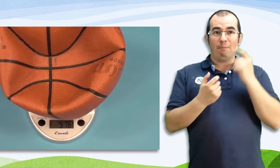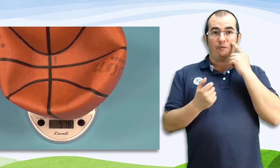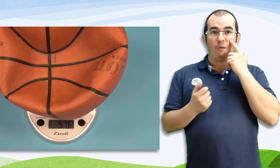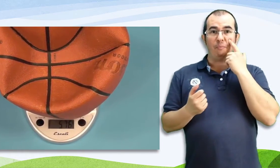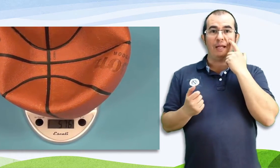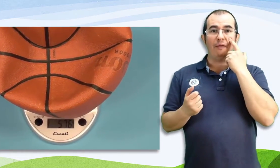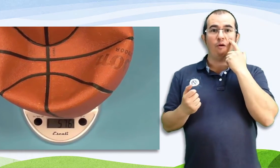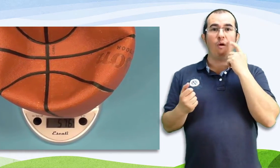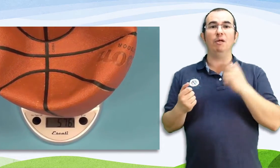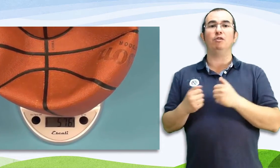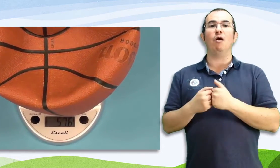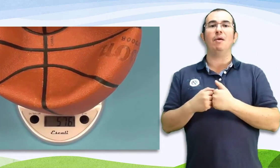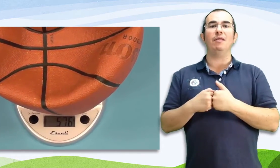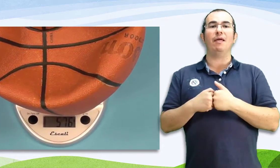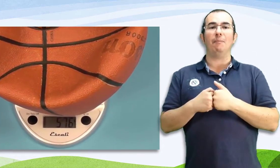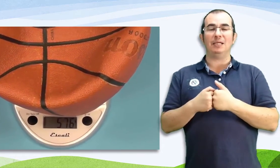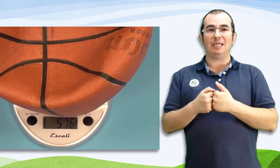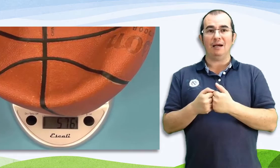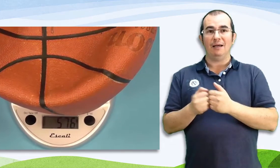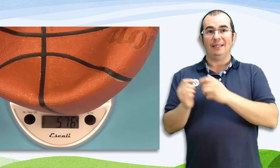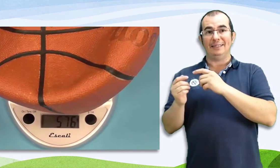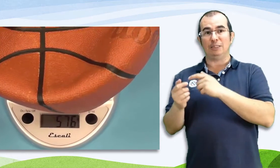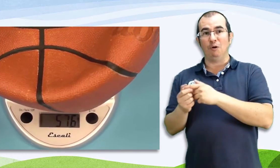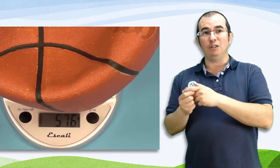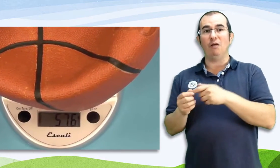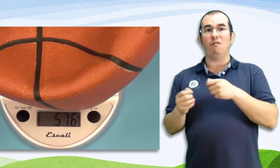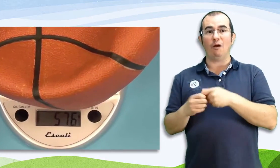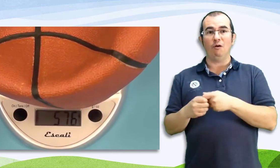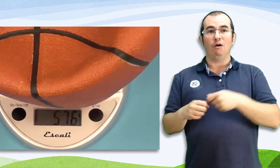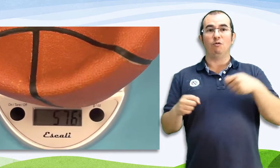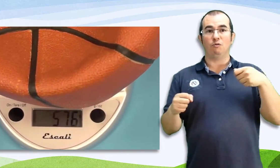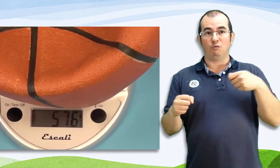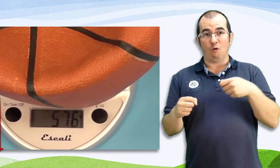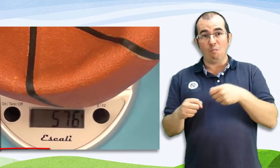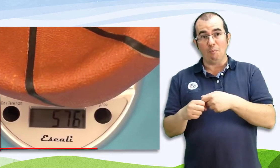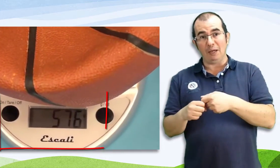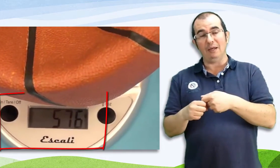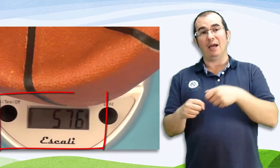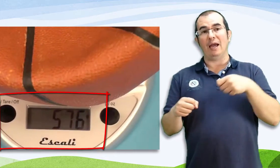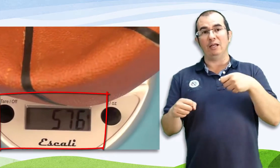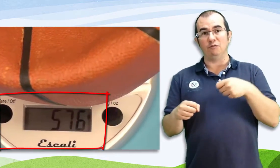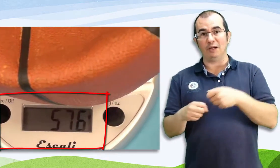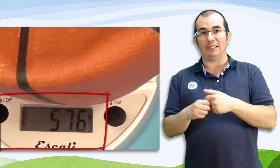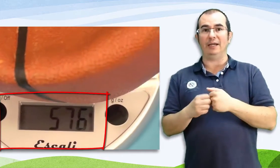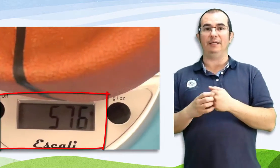por favor, mirade como aumentou a medida da pesa Despois de inflalo con un bombín e insuflar de aire